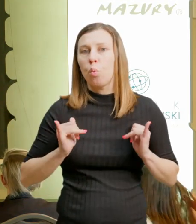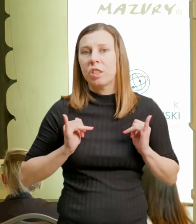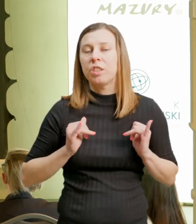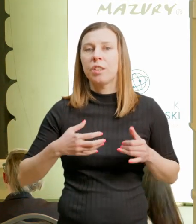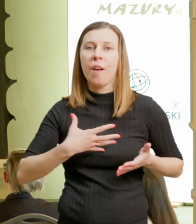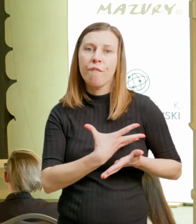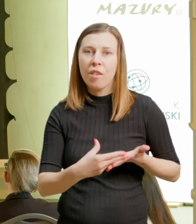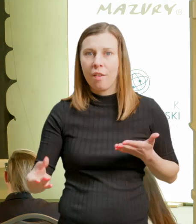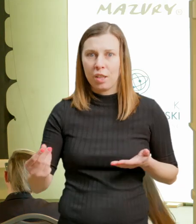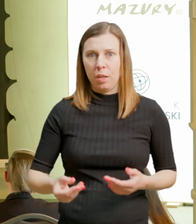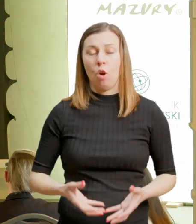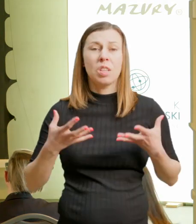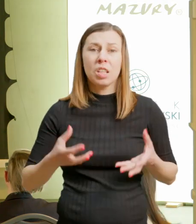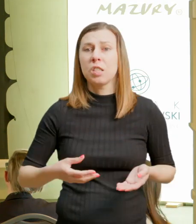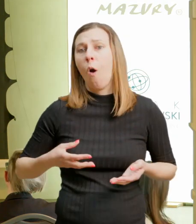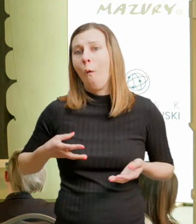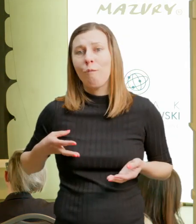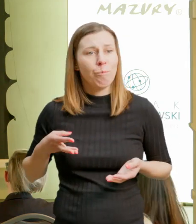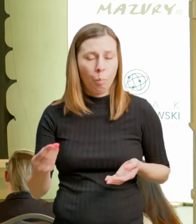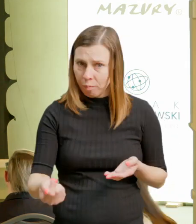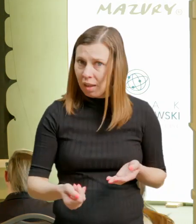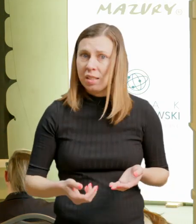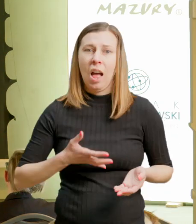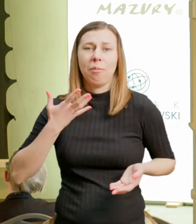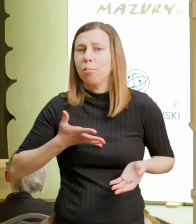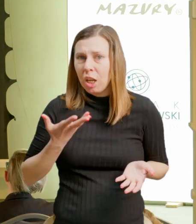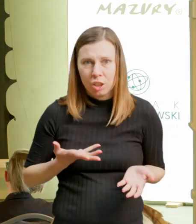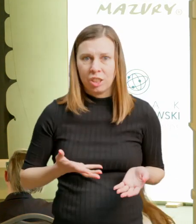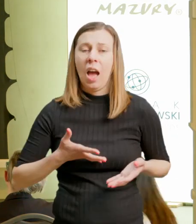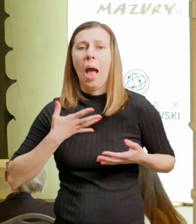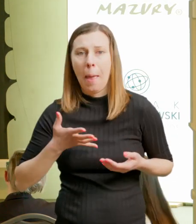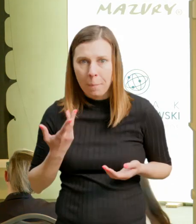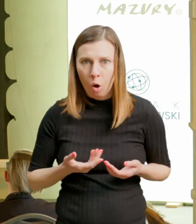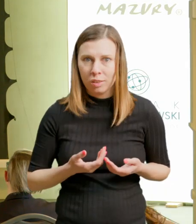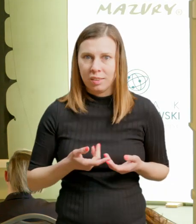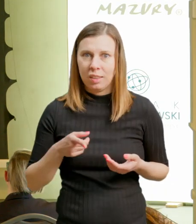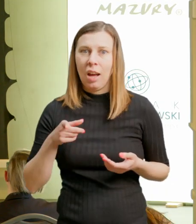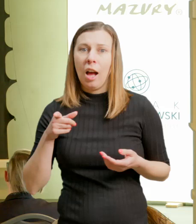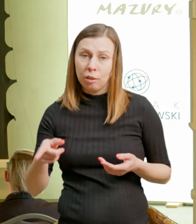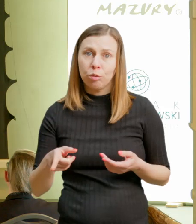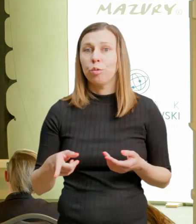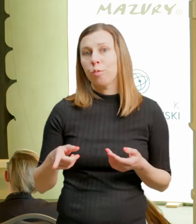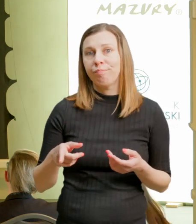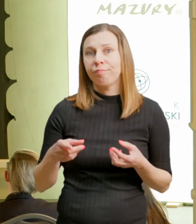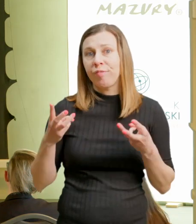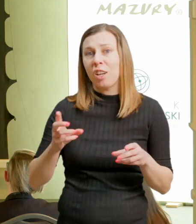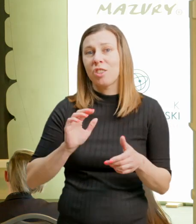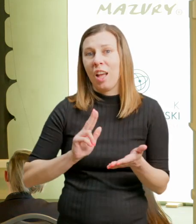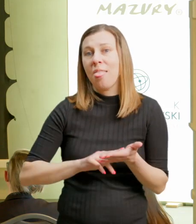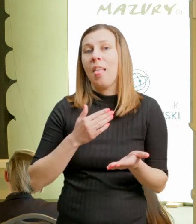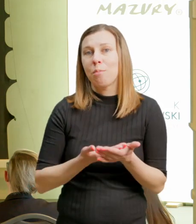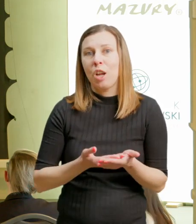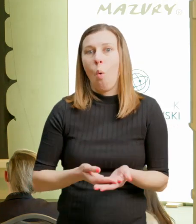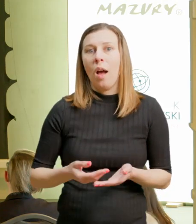I tutaj takim bardzo dobrym kanałem przeżyć są przeżycia kulinarne, wrażenia kulinarne, doświadczenia nowych